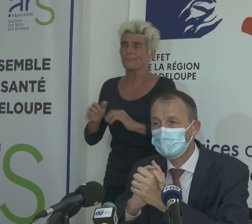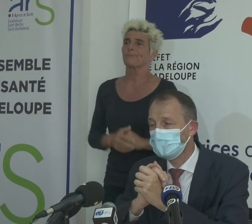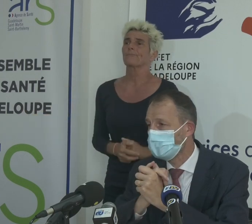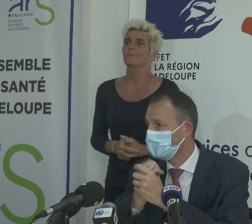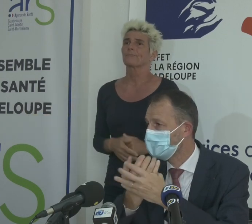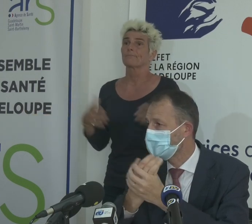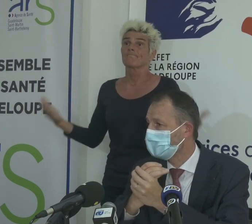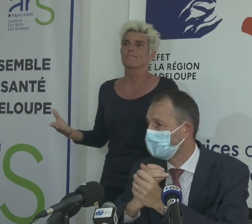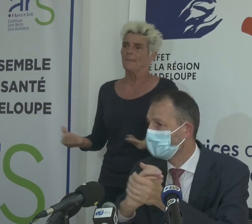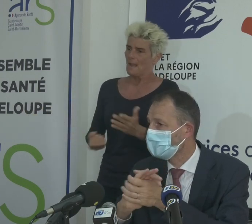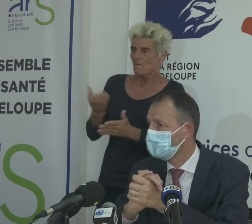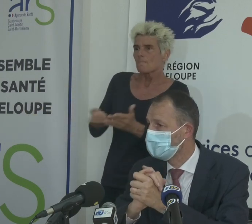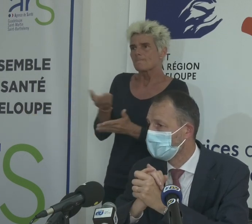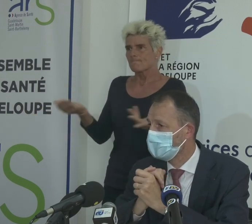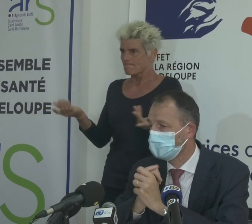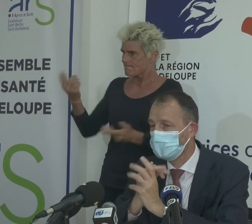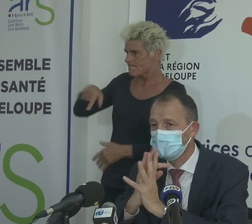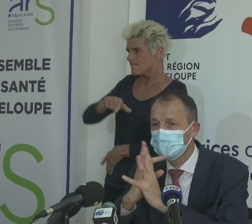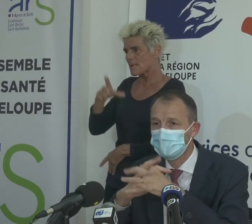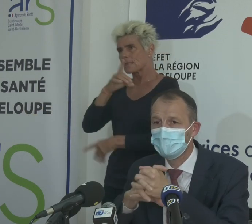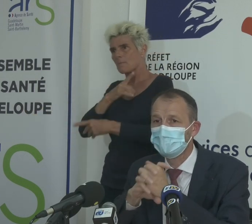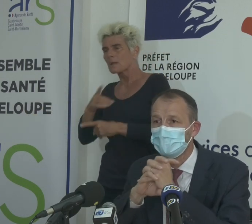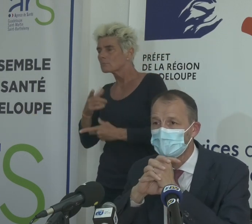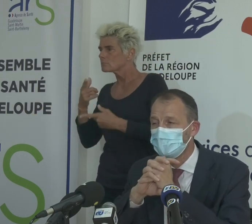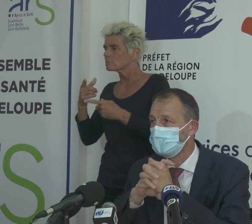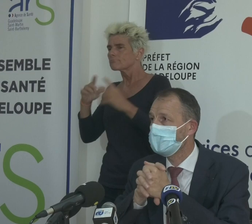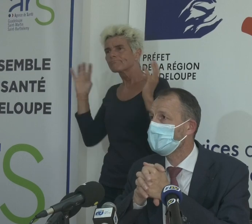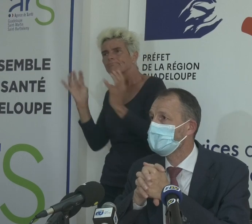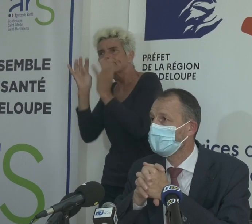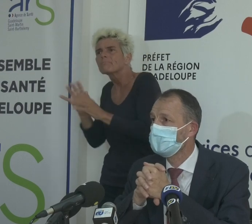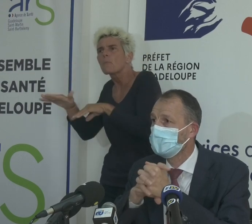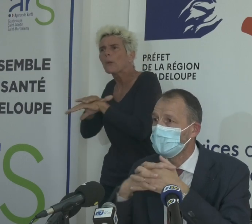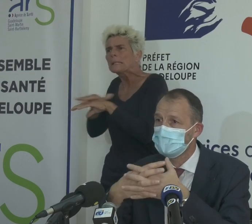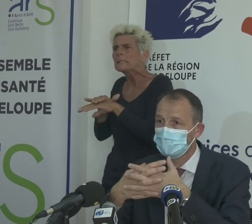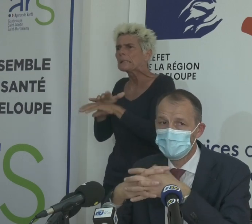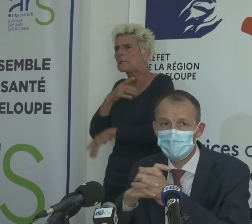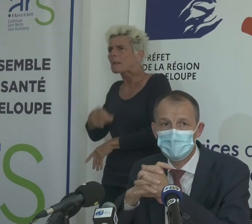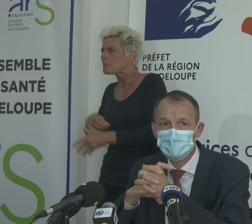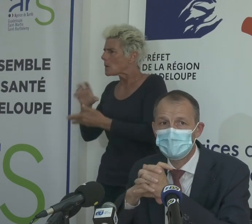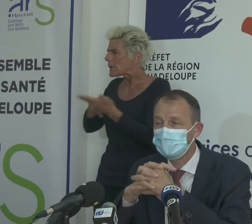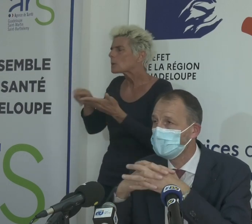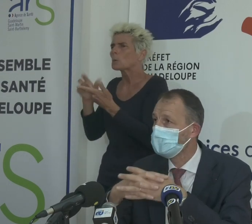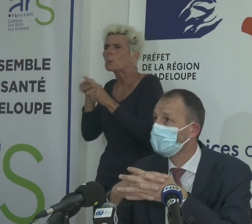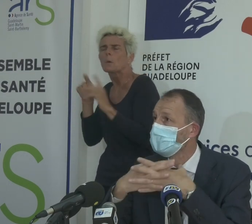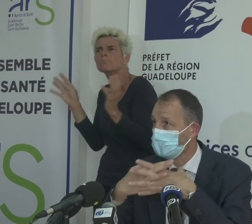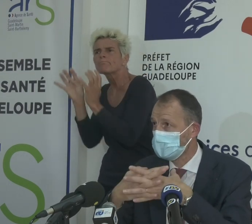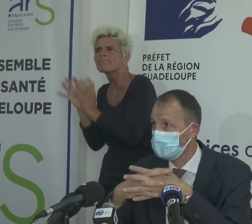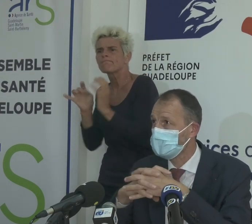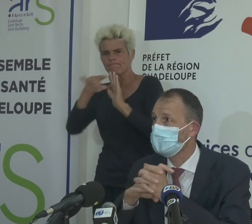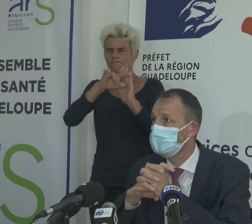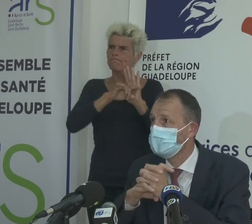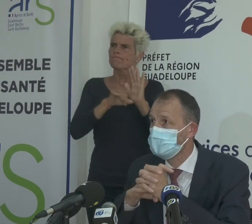nous n'avons pas décidé, avec les élus, à l'occasion du comité des élus, d'augmenter la pression en matière de mesures administratives, mais de